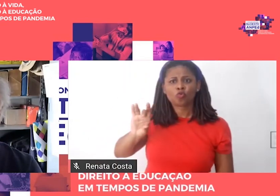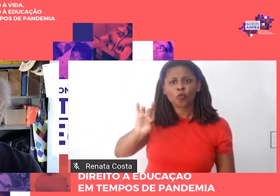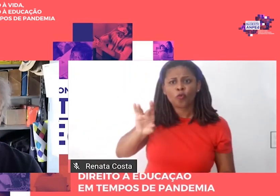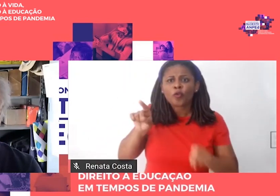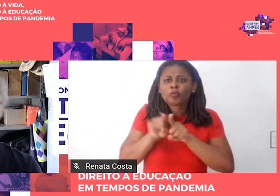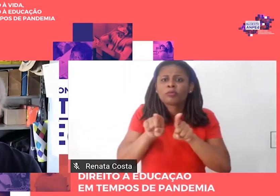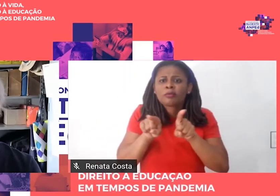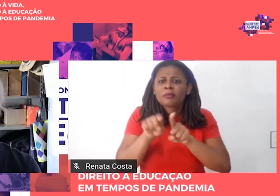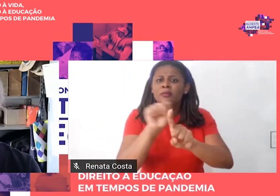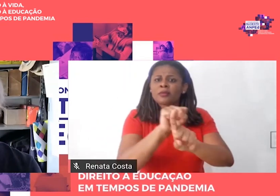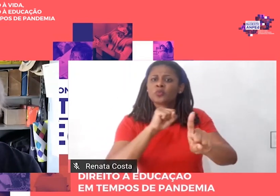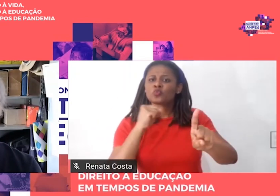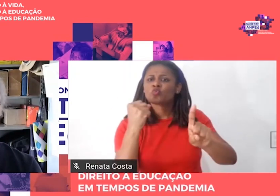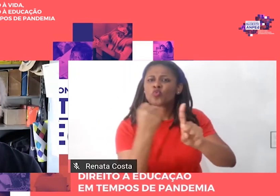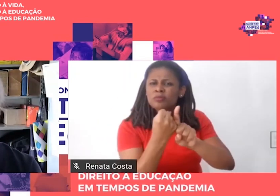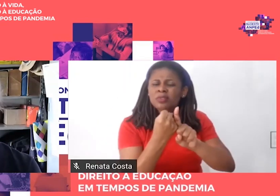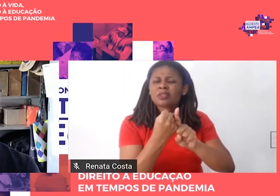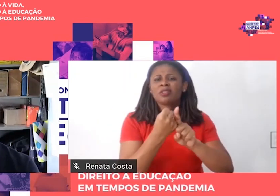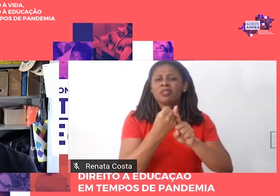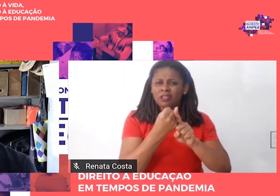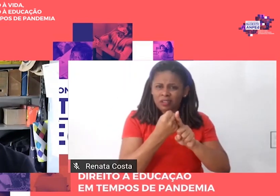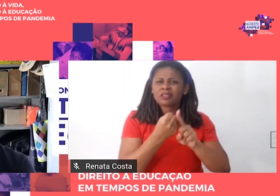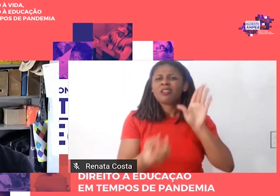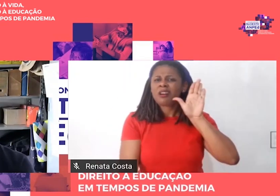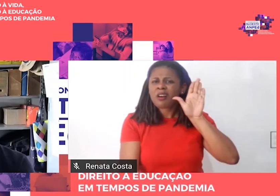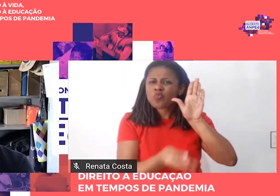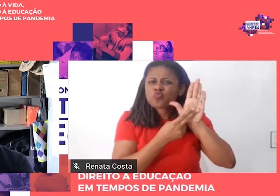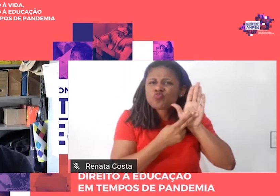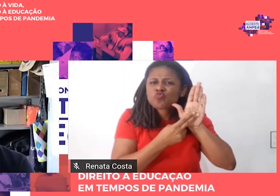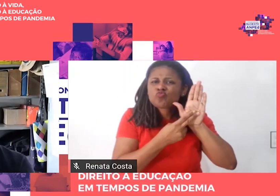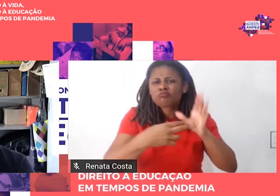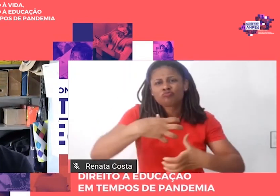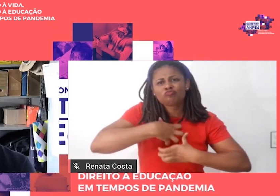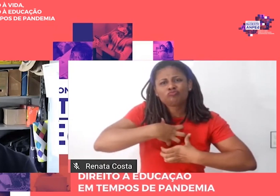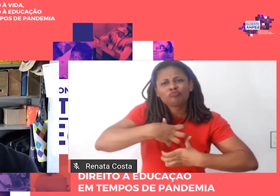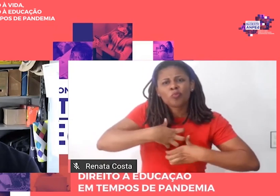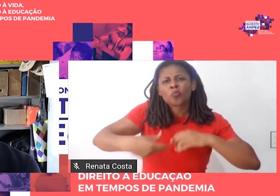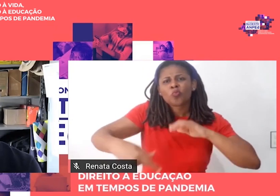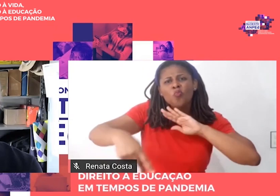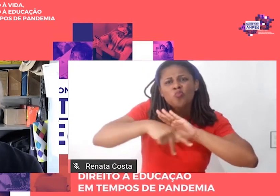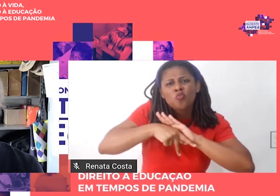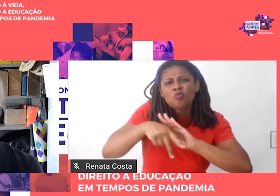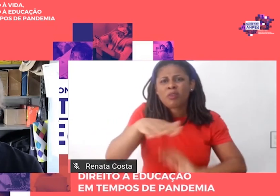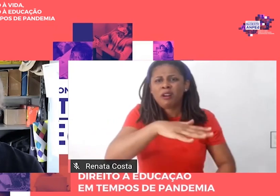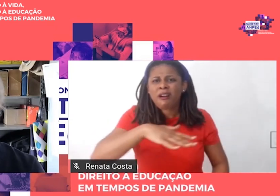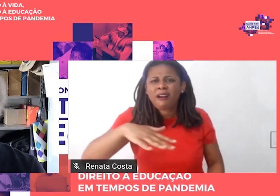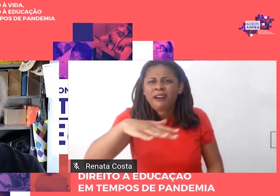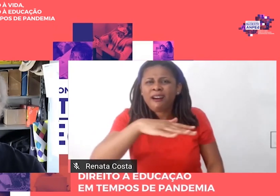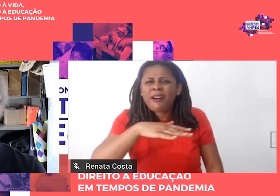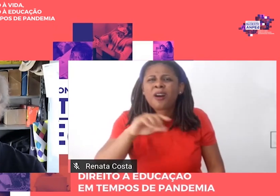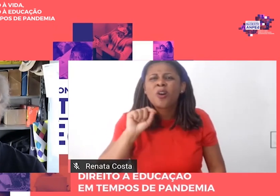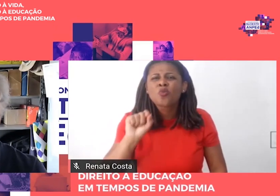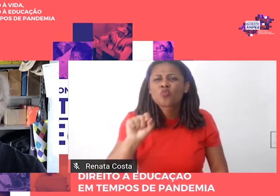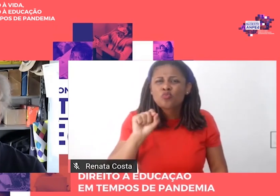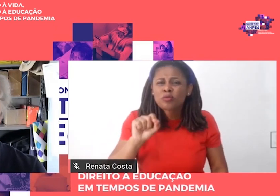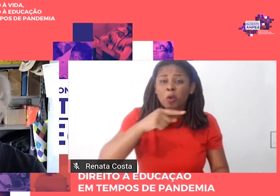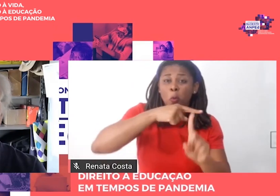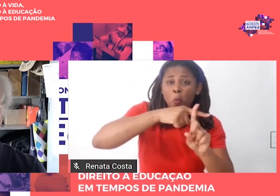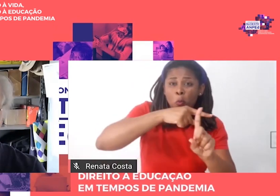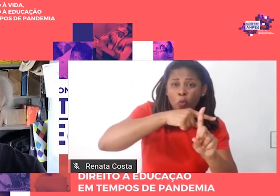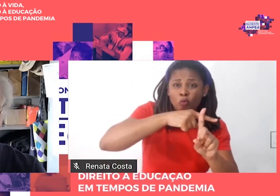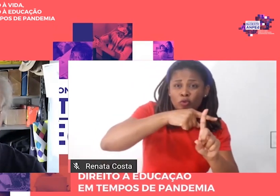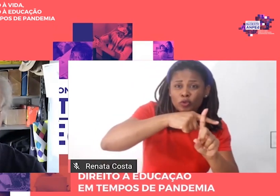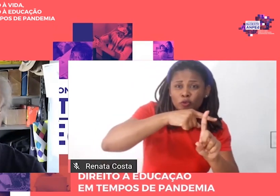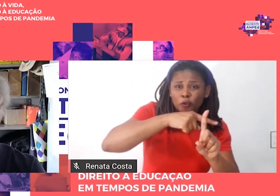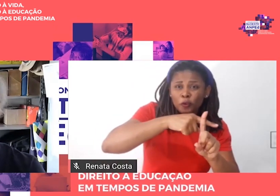que assumiu formas próprias no âmbito do cristianismo, do positivismo e